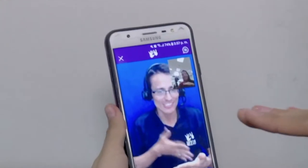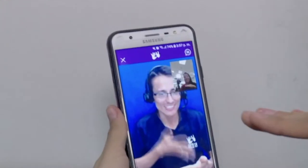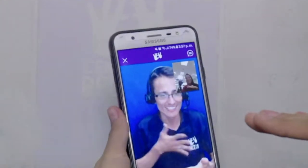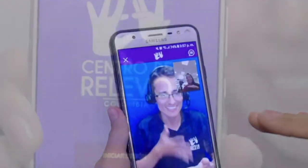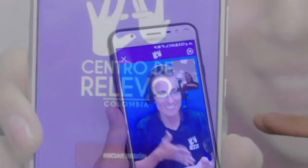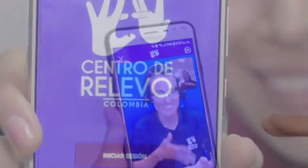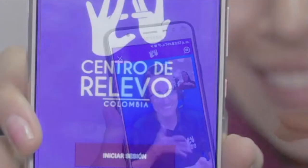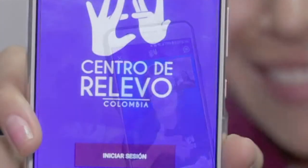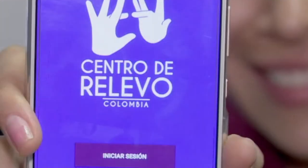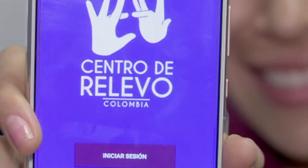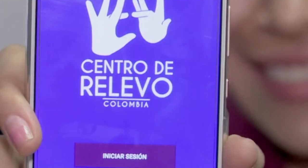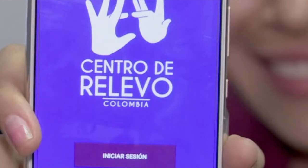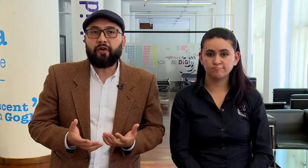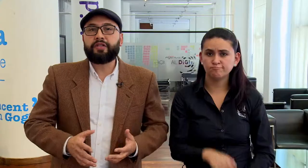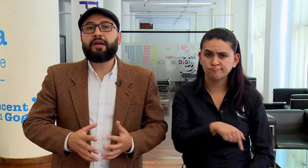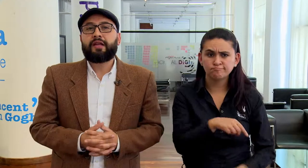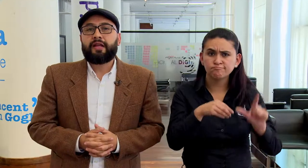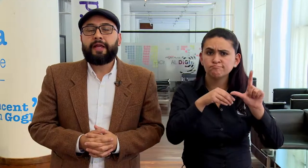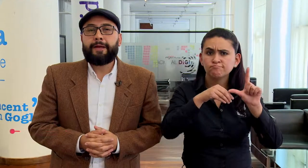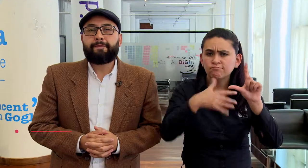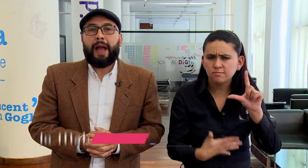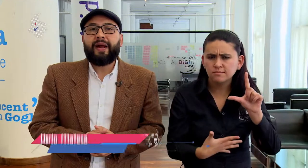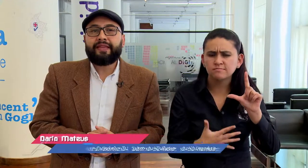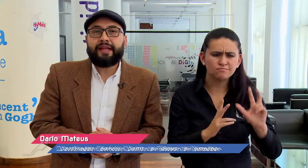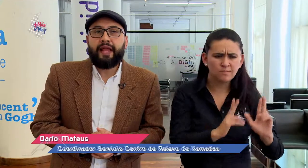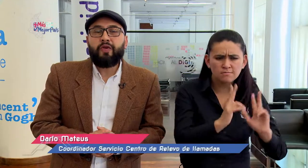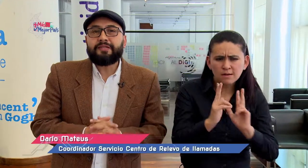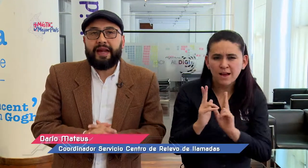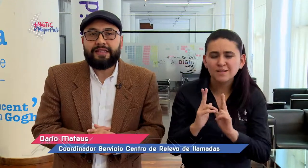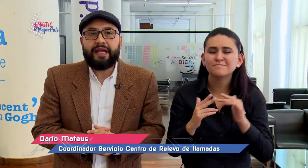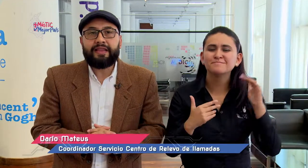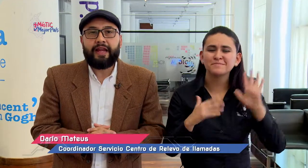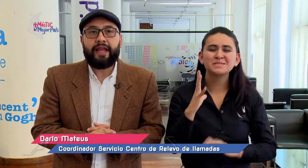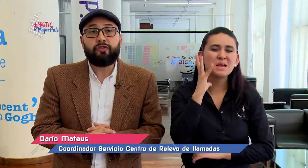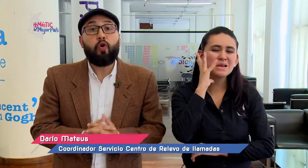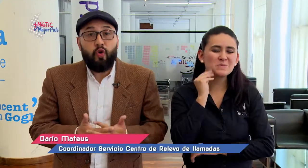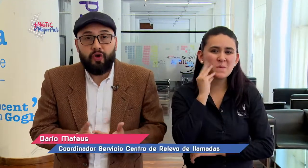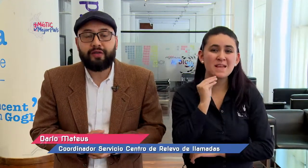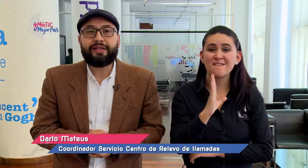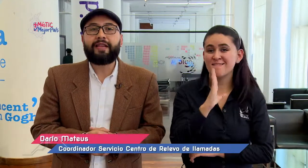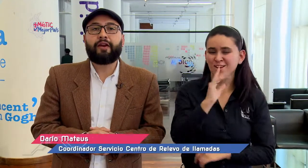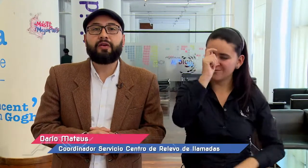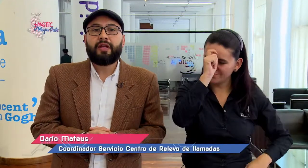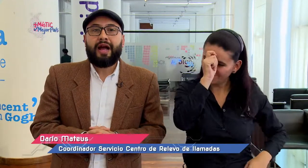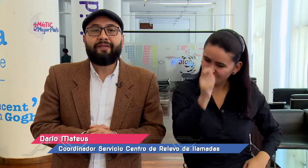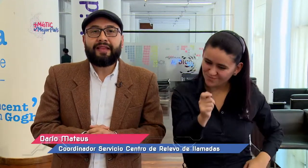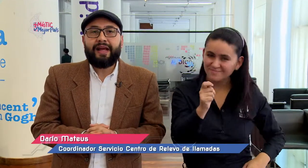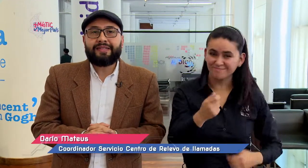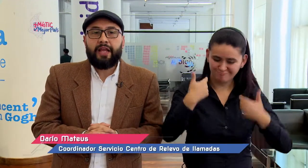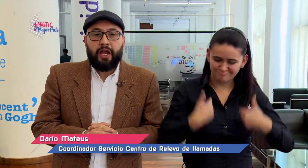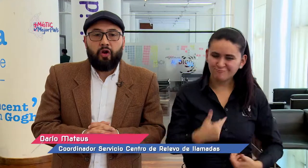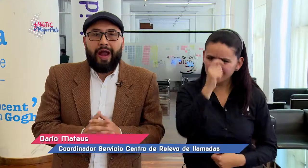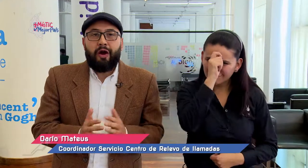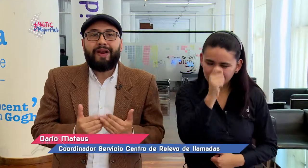de Relevo en alianza con Fenascol. Se desarrolla a partir de una experiencia que tiene Don Julio, un tendero, al